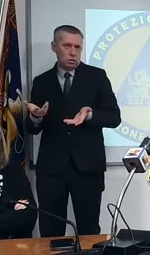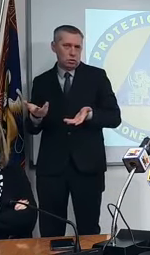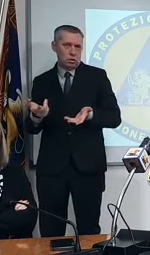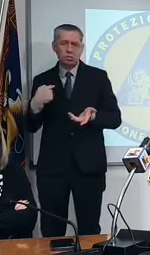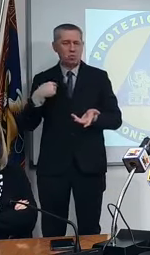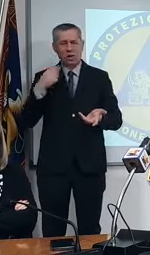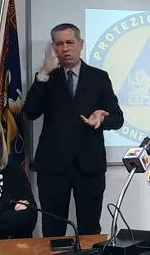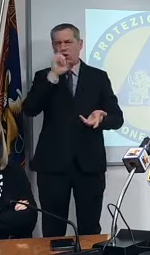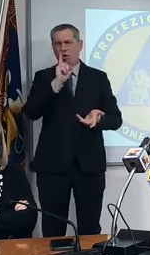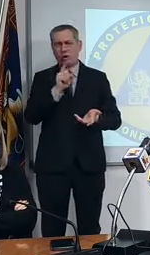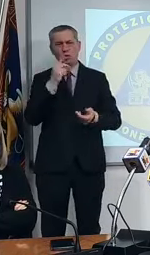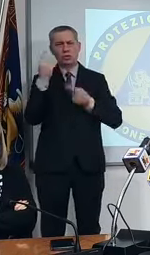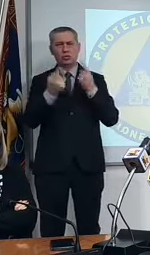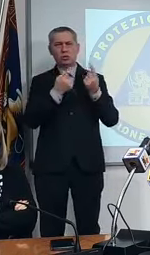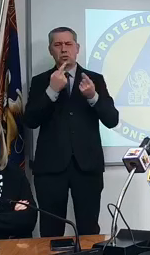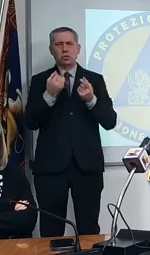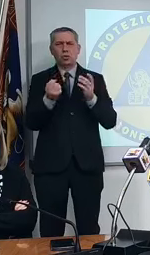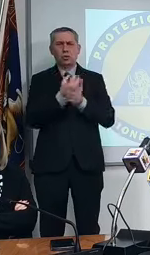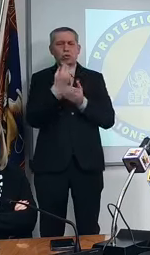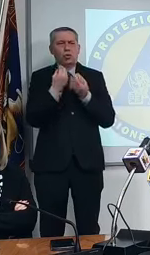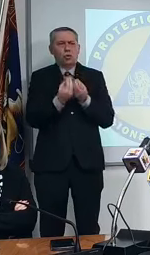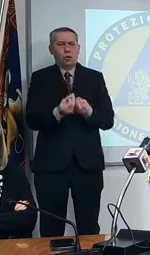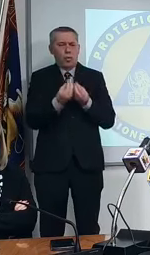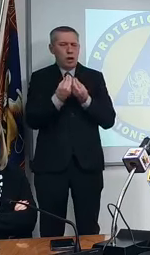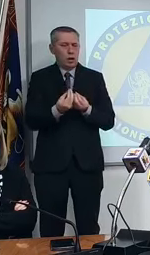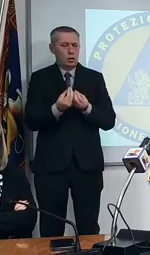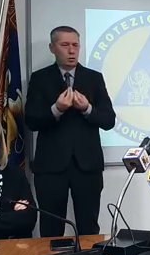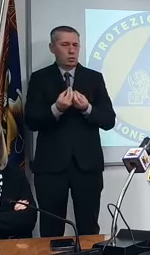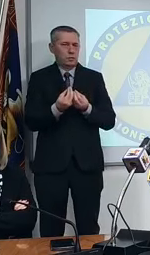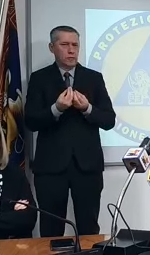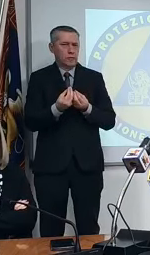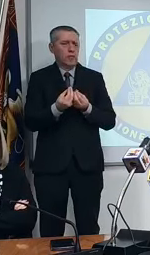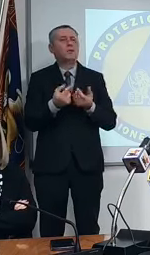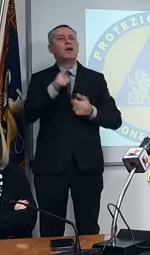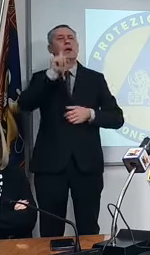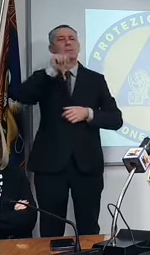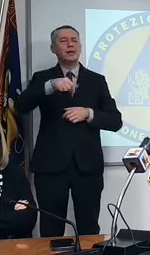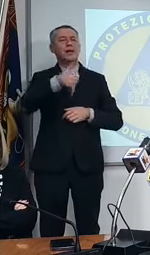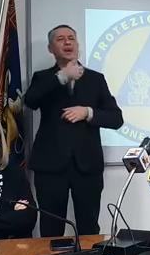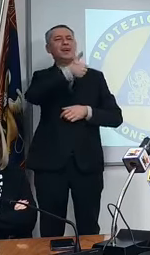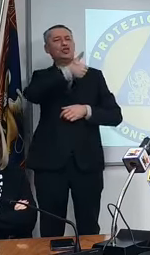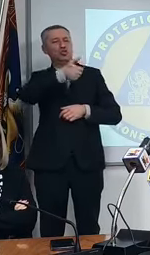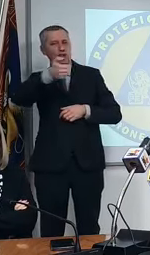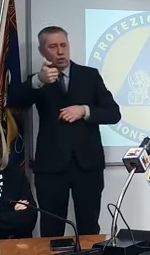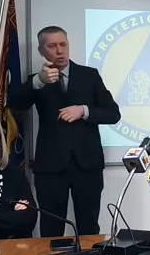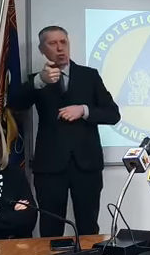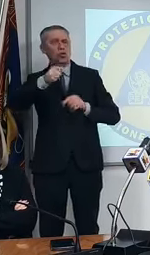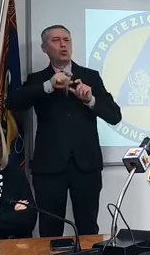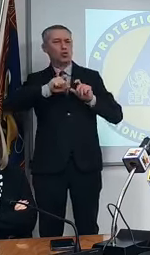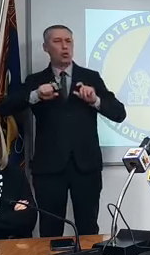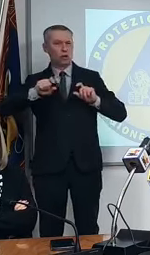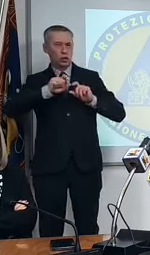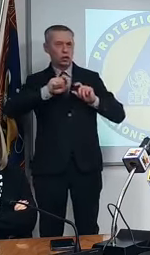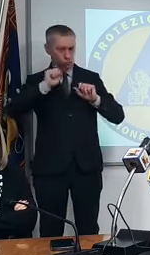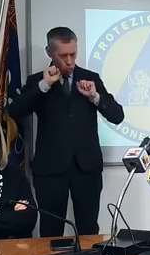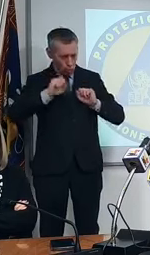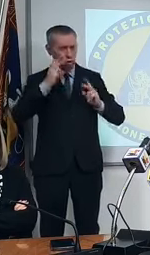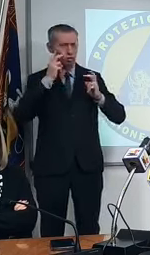incomprensibile è incomprensibile perché 1100 dosi comunque si dovevano trovare